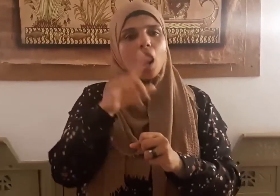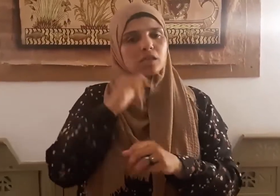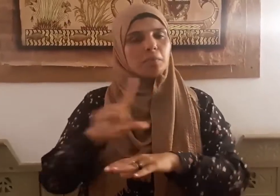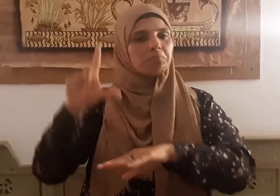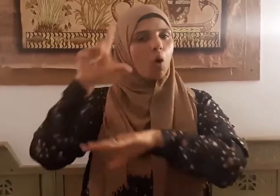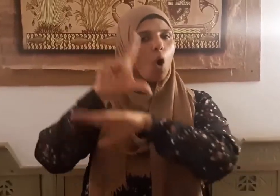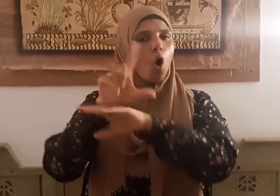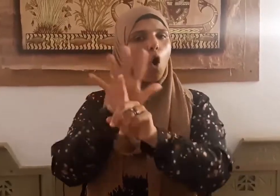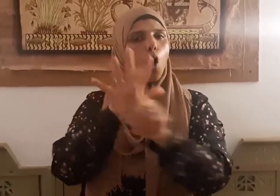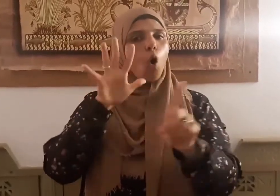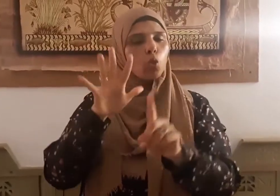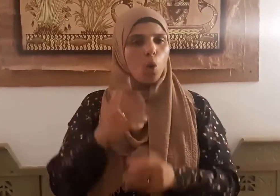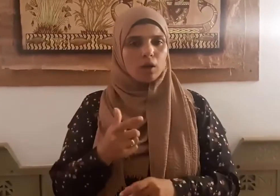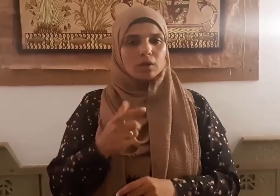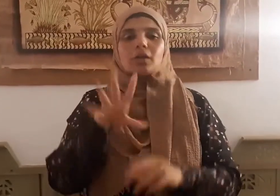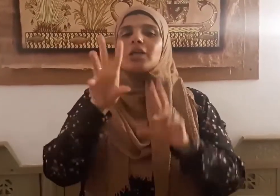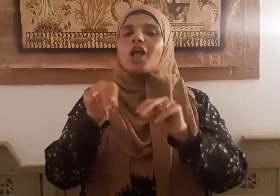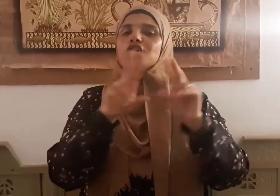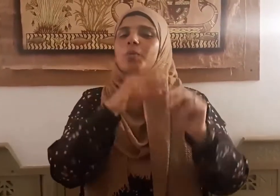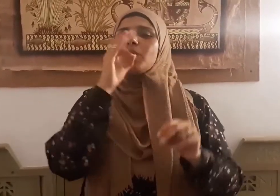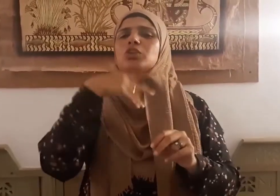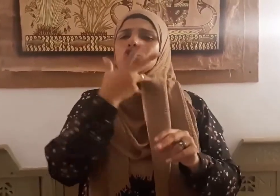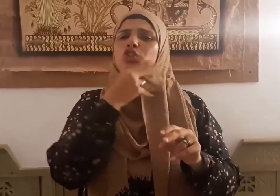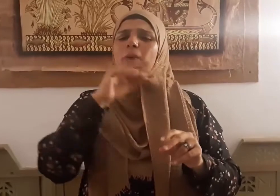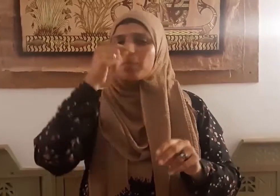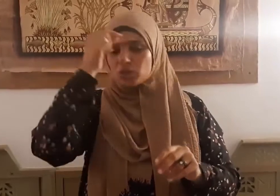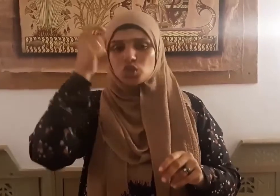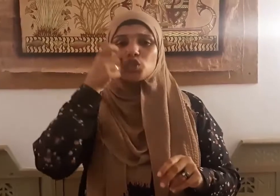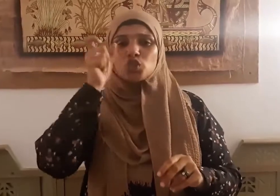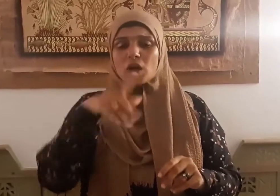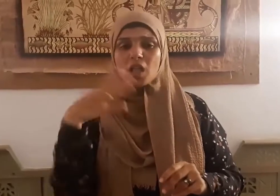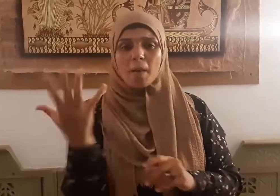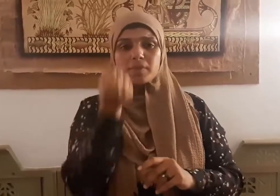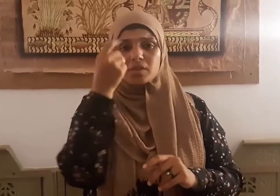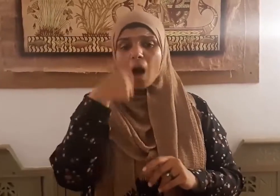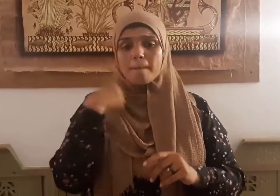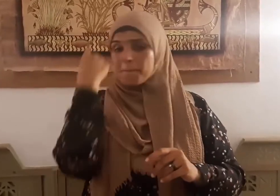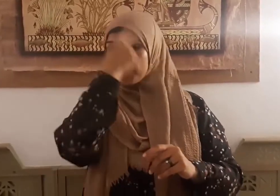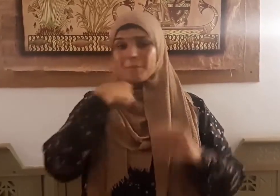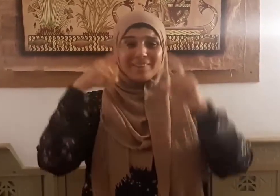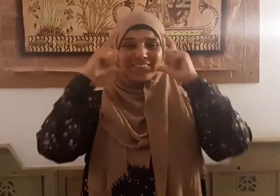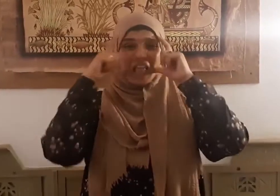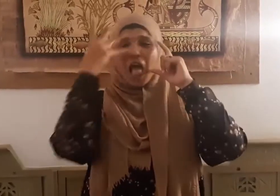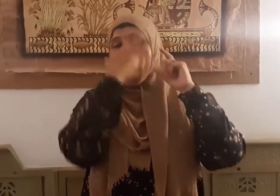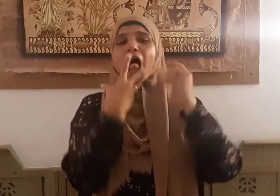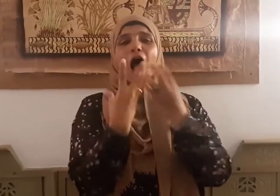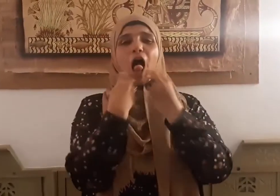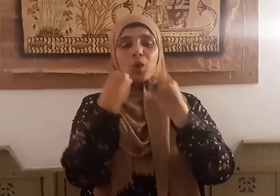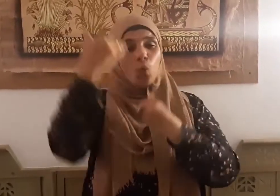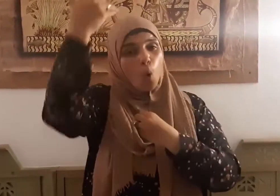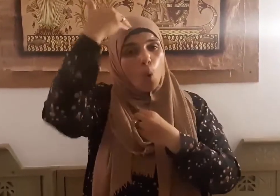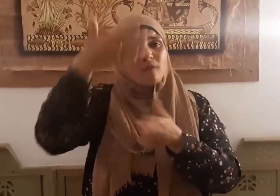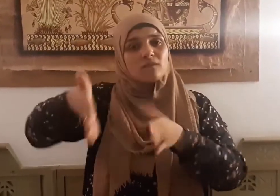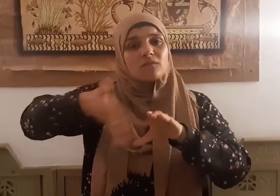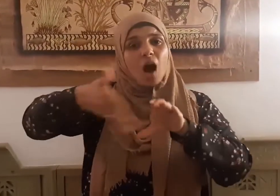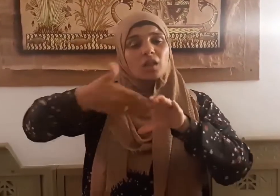ذلك أن صاحب المظهر الشكلي الذي ليكون سلوكه